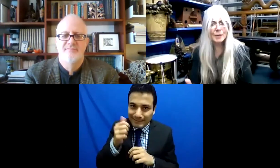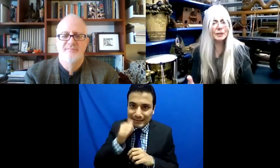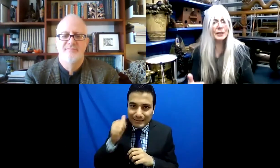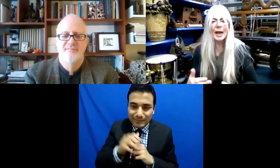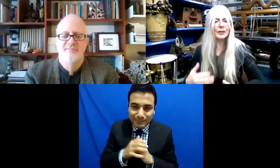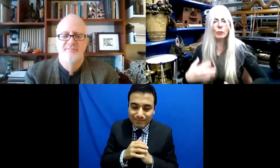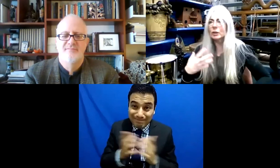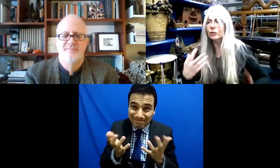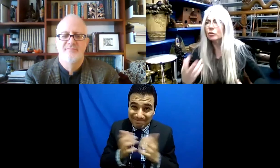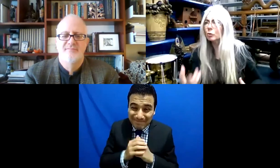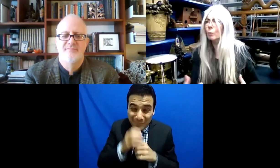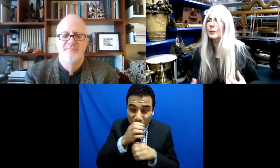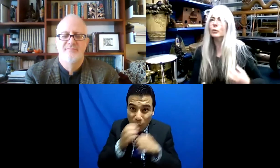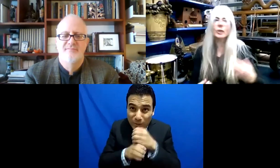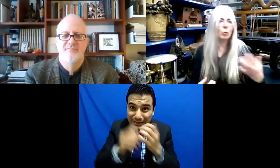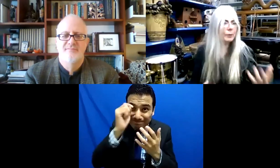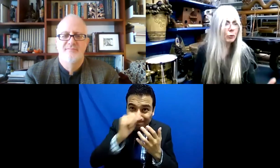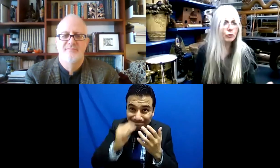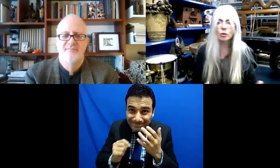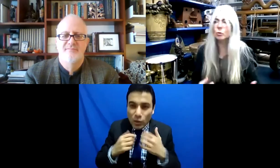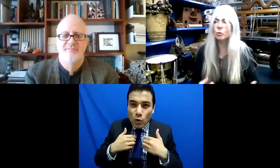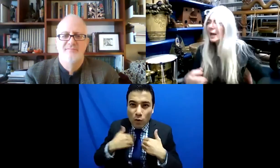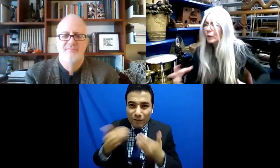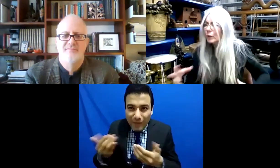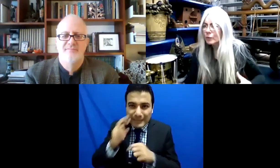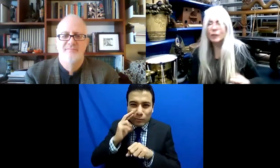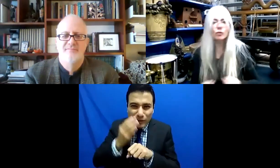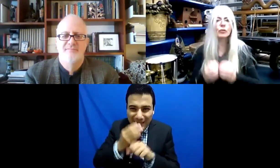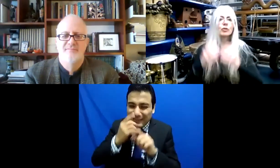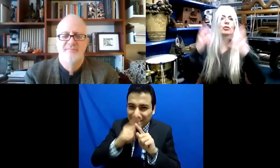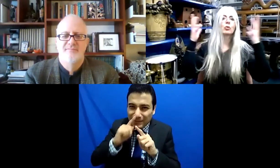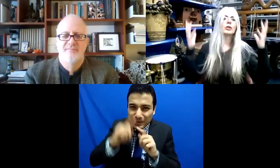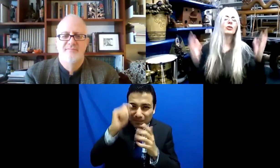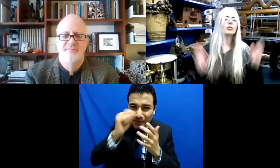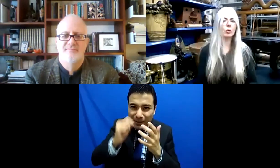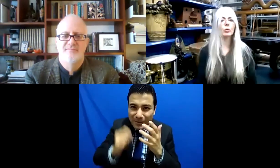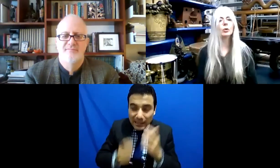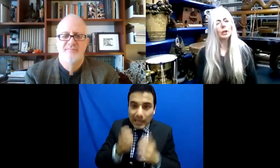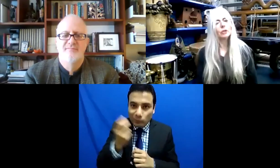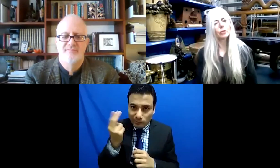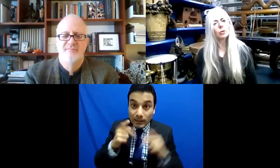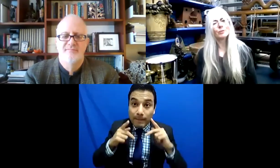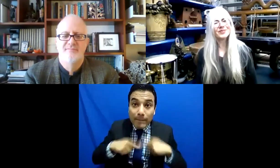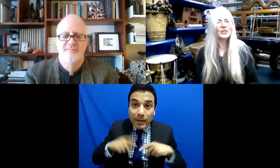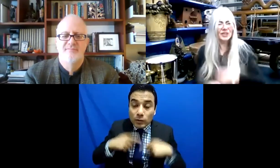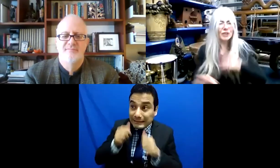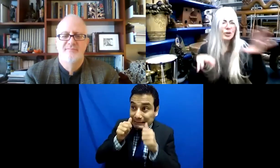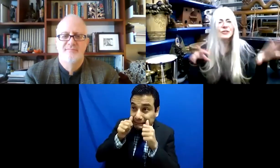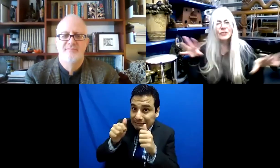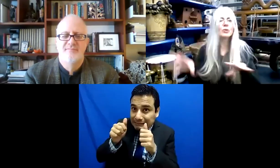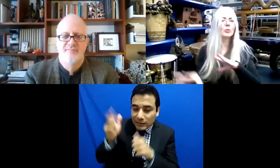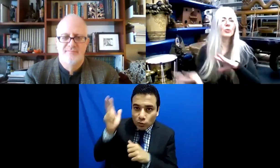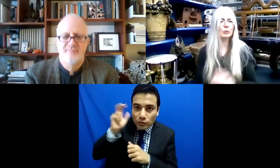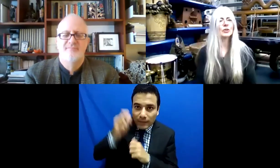elementos, la confianza, etcétera, entran. cuando escuchamos a las personas, les damos también